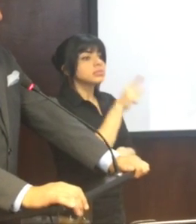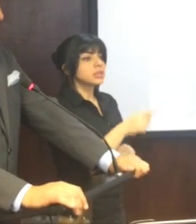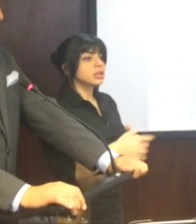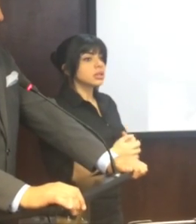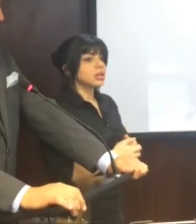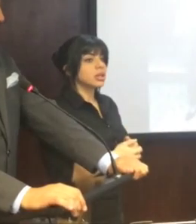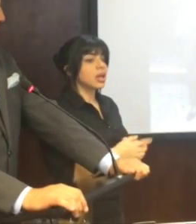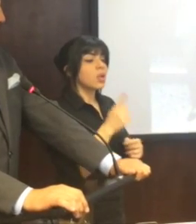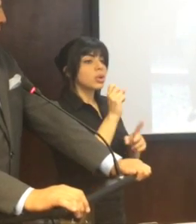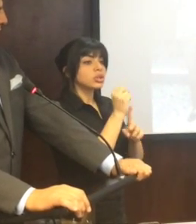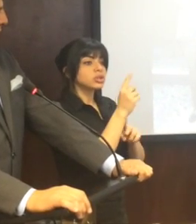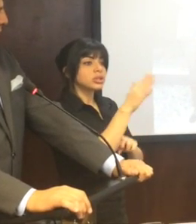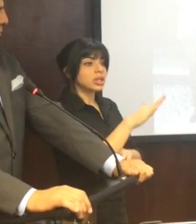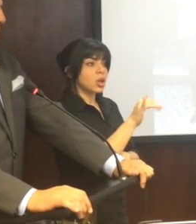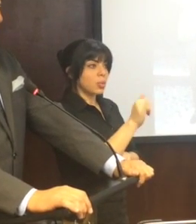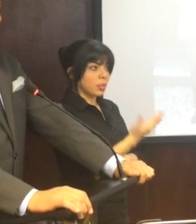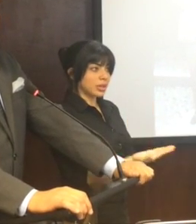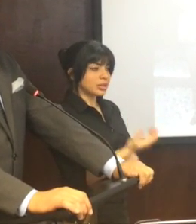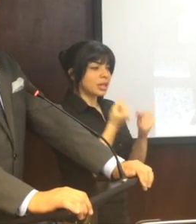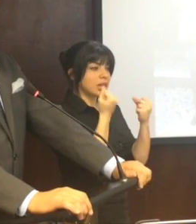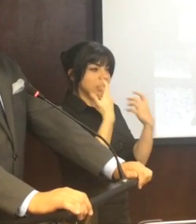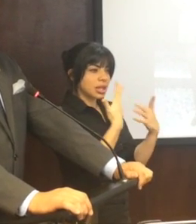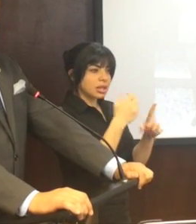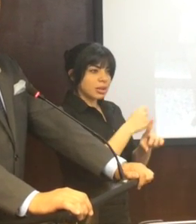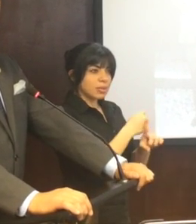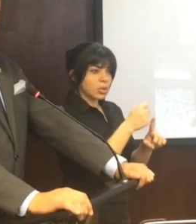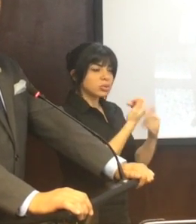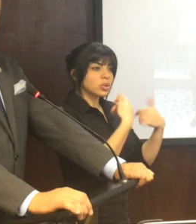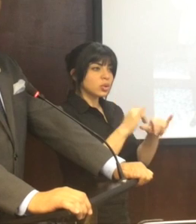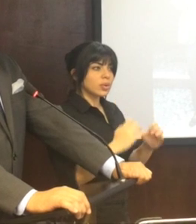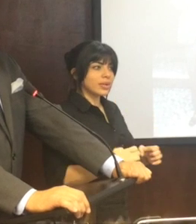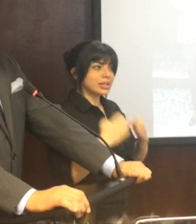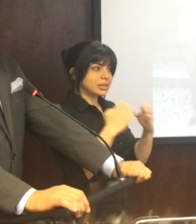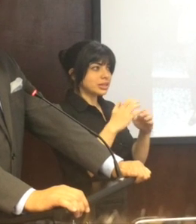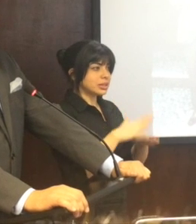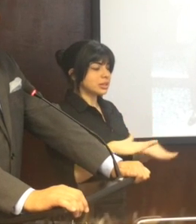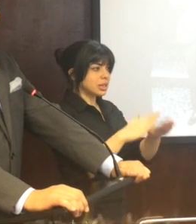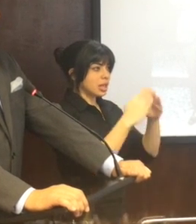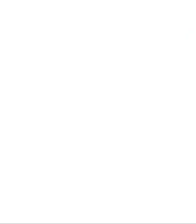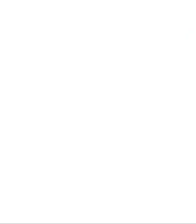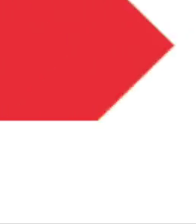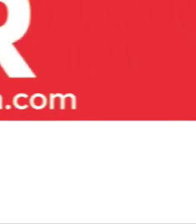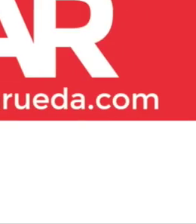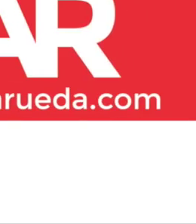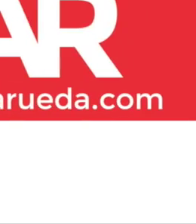que en una sociedad como esta, donde tanta violencia todavía existe en el ámbito doméstico...